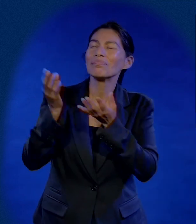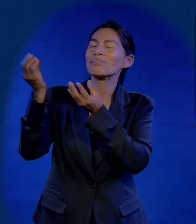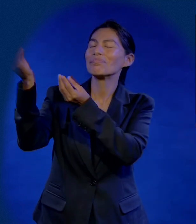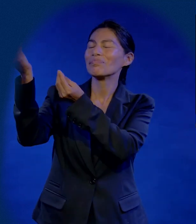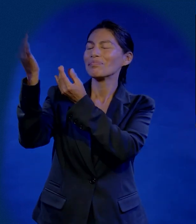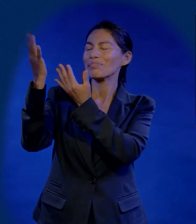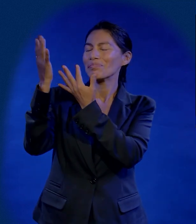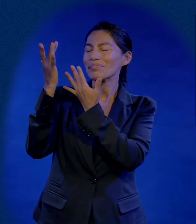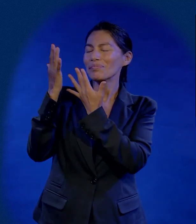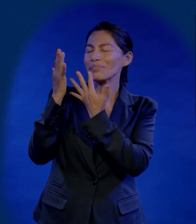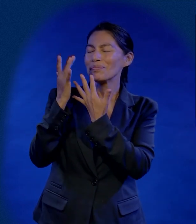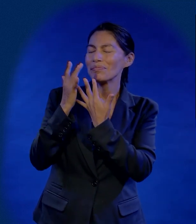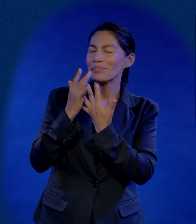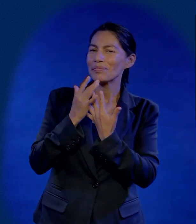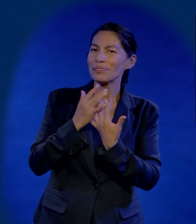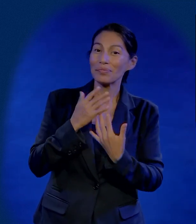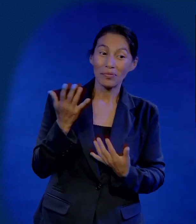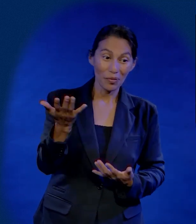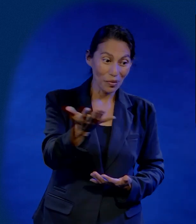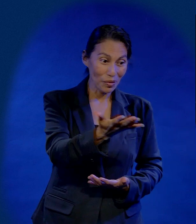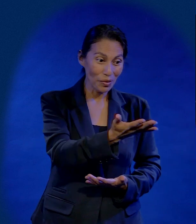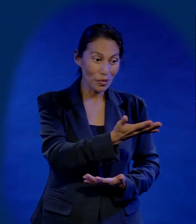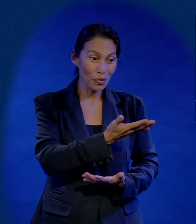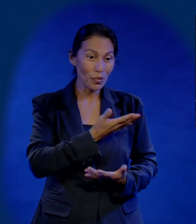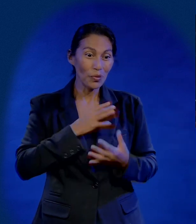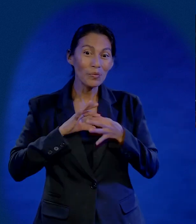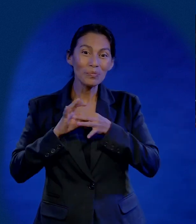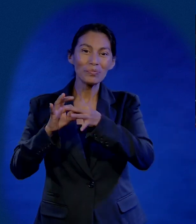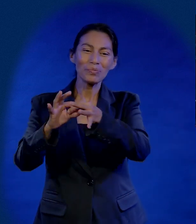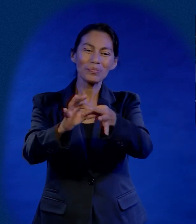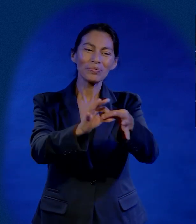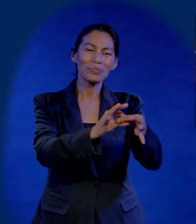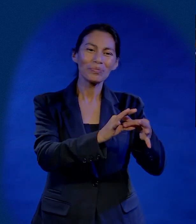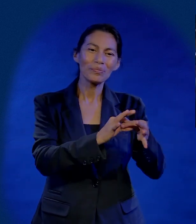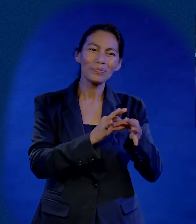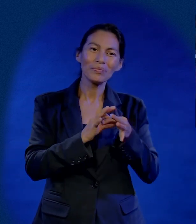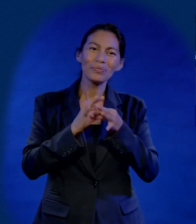Nuevos al corazón corazón